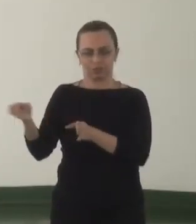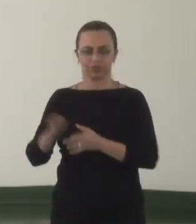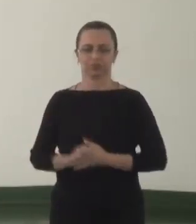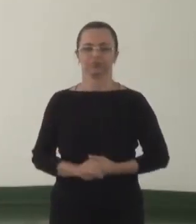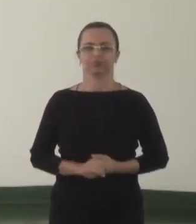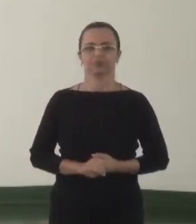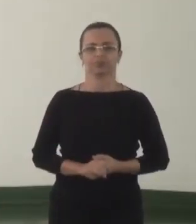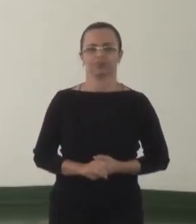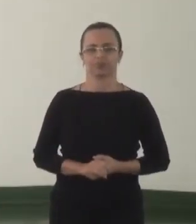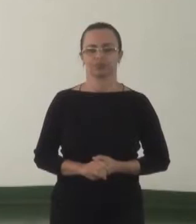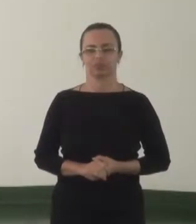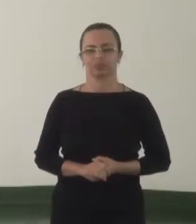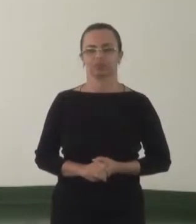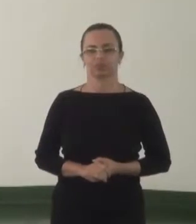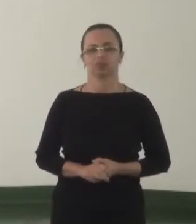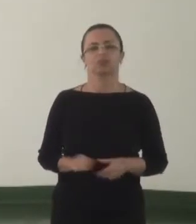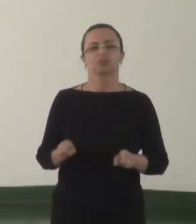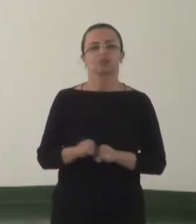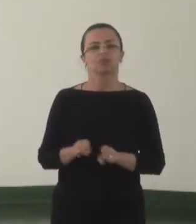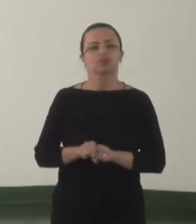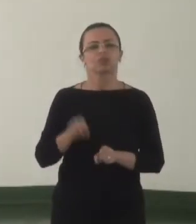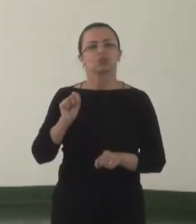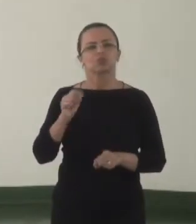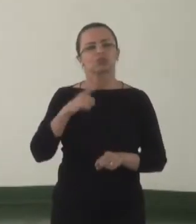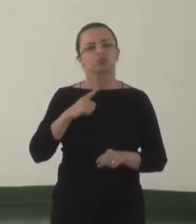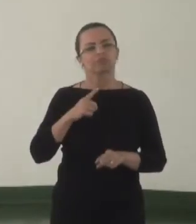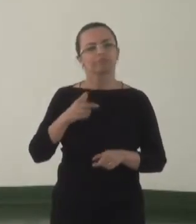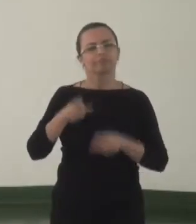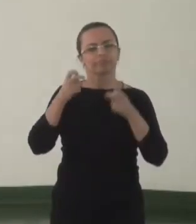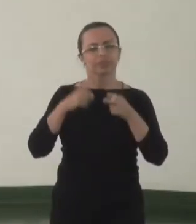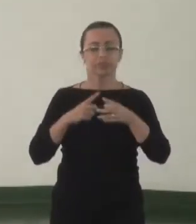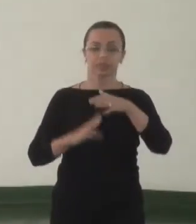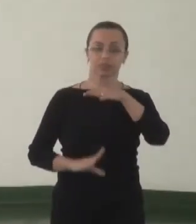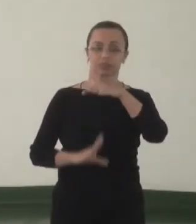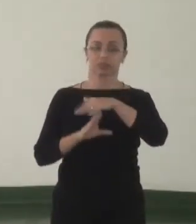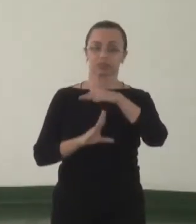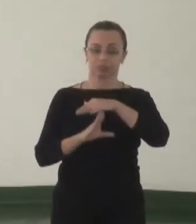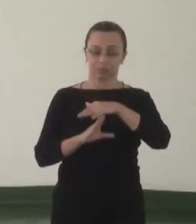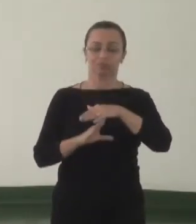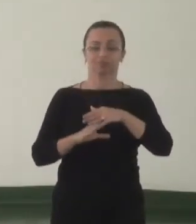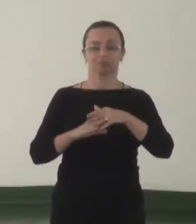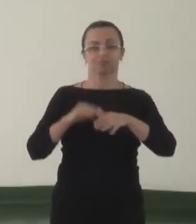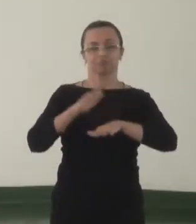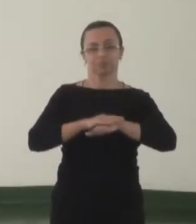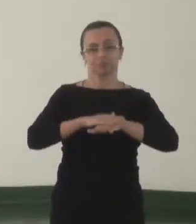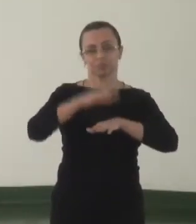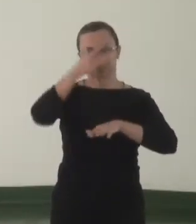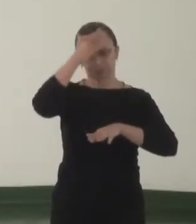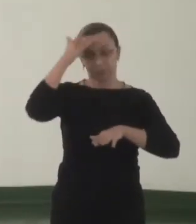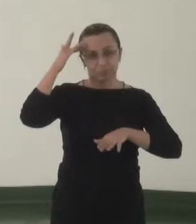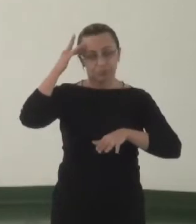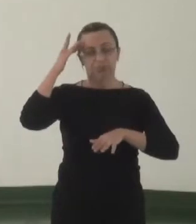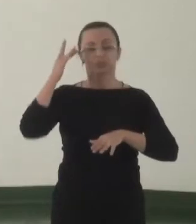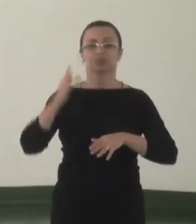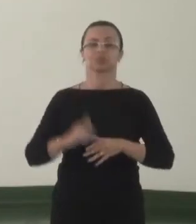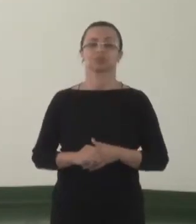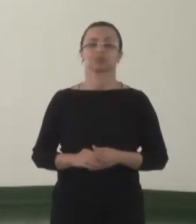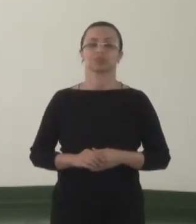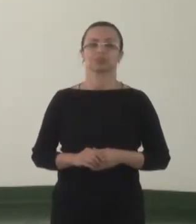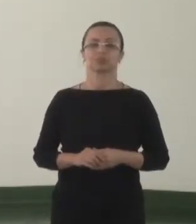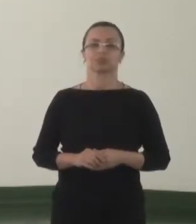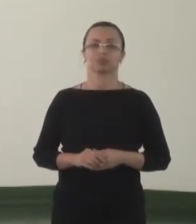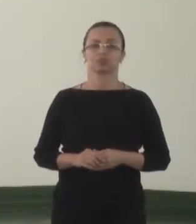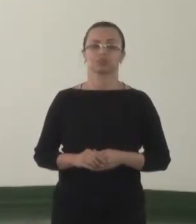considerando a limitação de membros de pessoas, membros de pessoas,